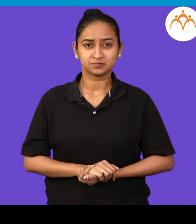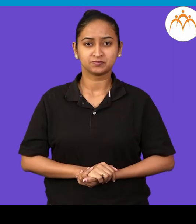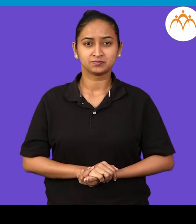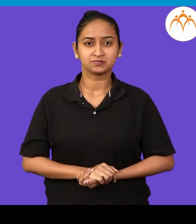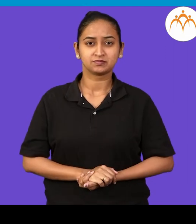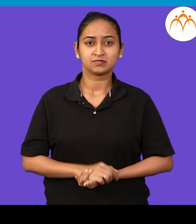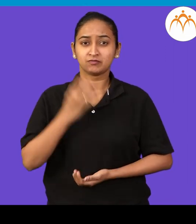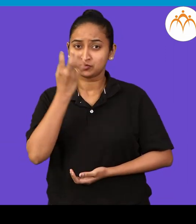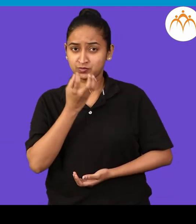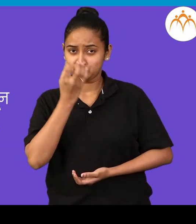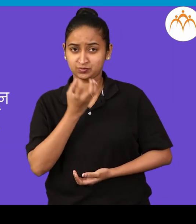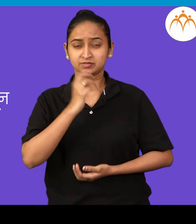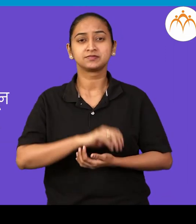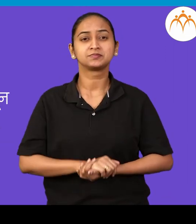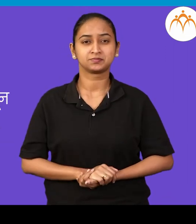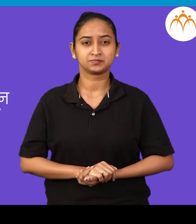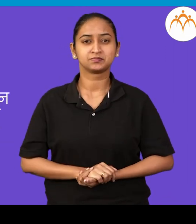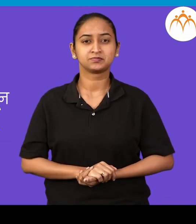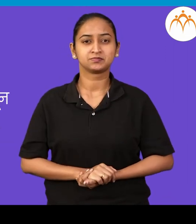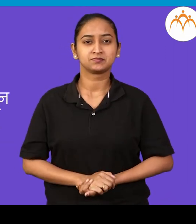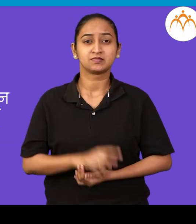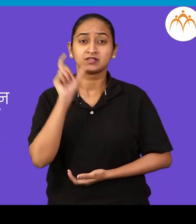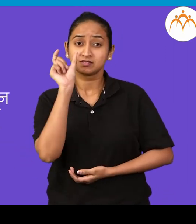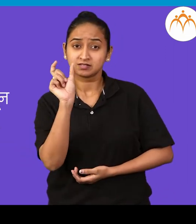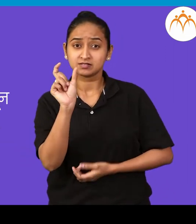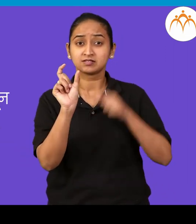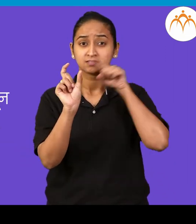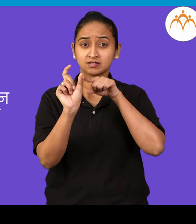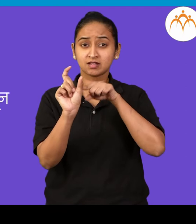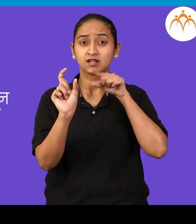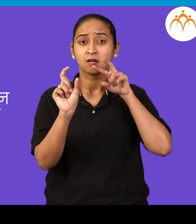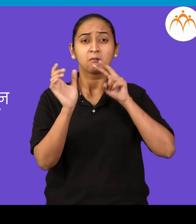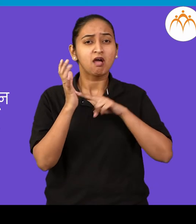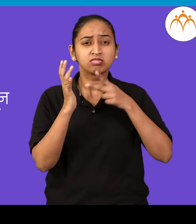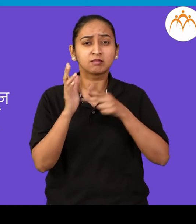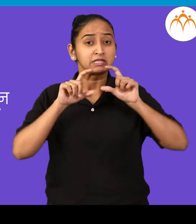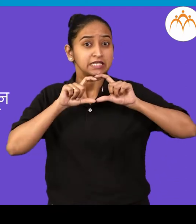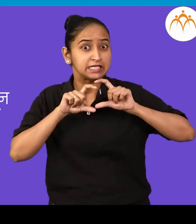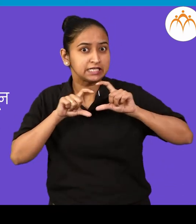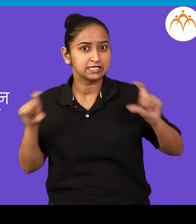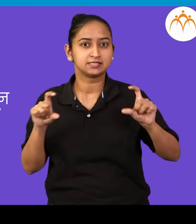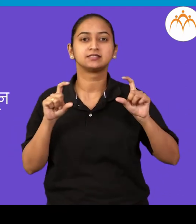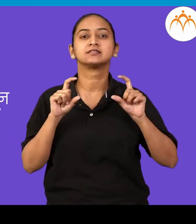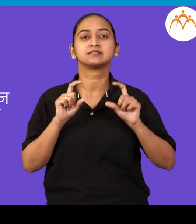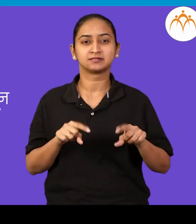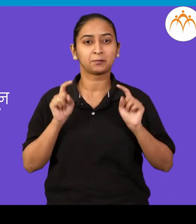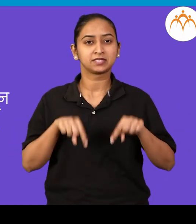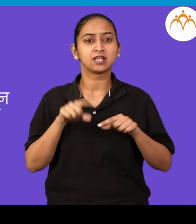शब्दाचा अर्थ, अधिक स्पष्ट भावा, मनों भाषेत, आसे जोड शब्द